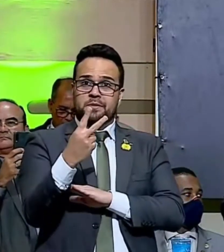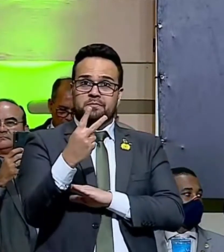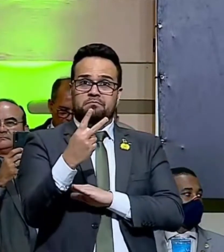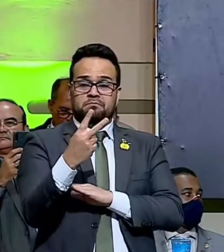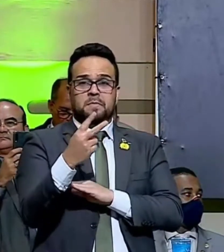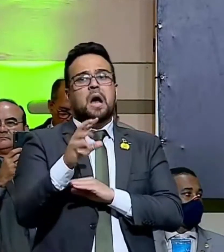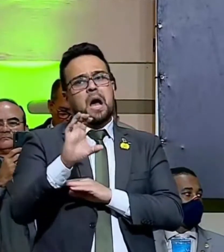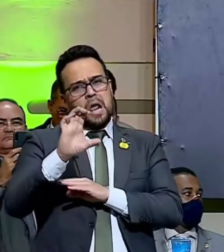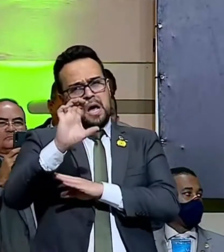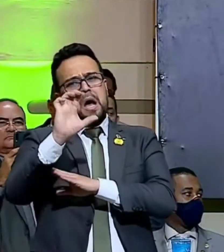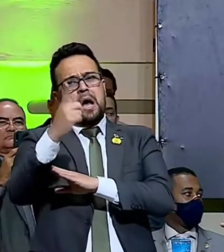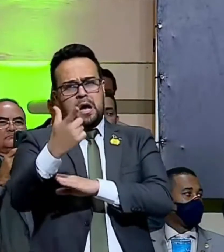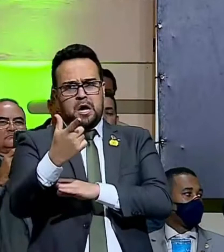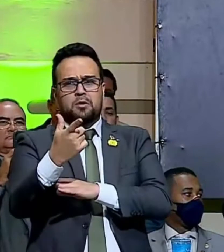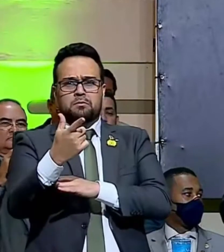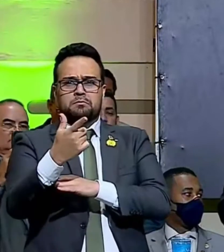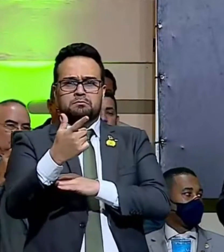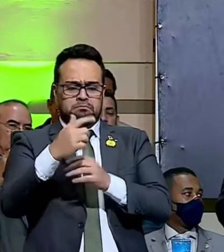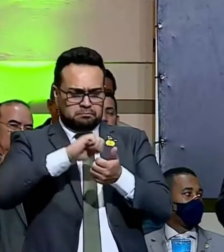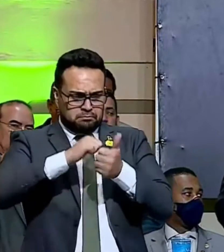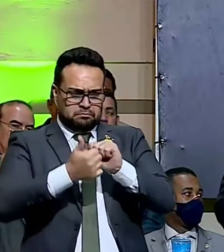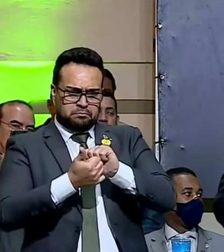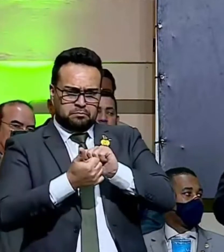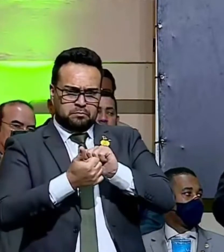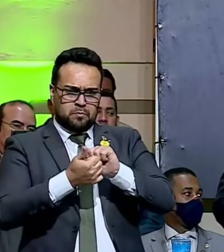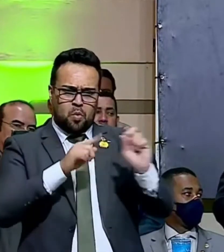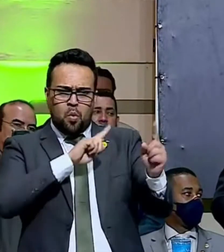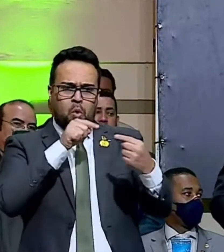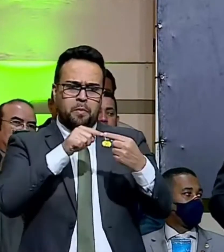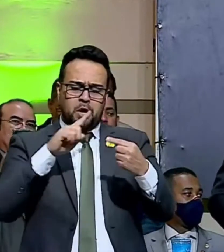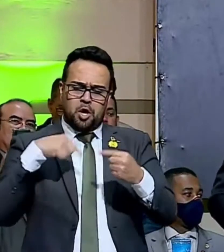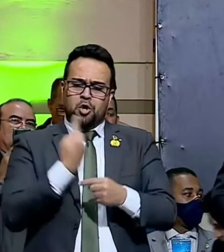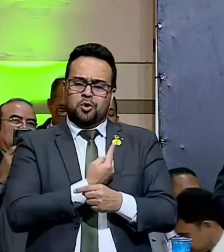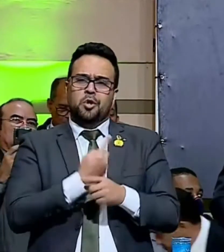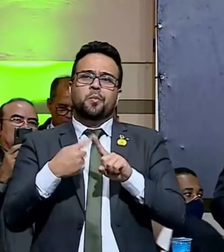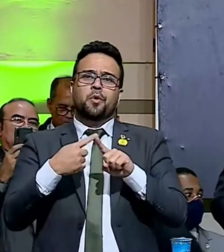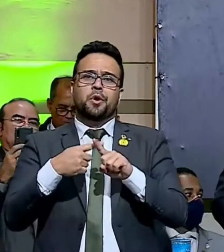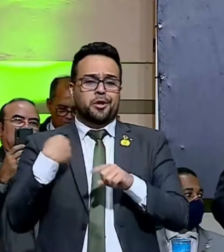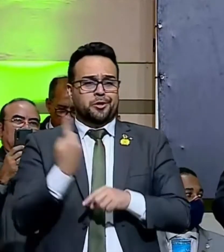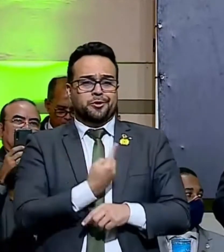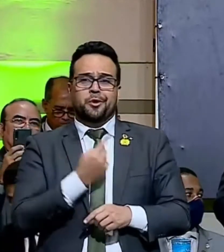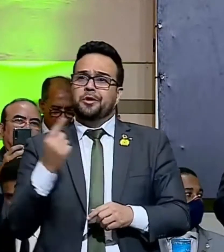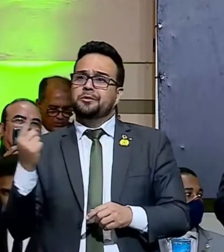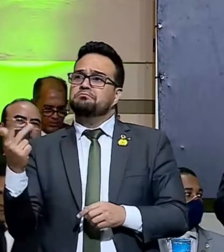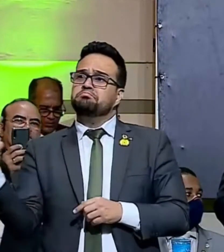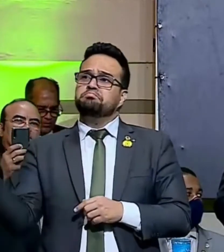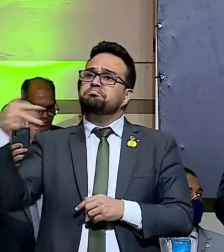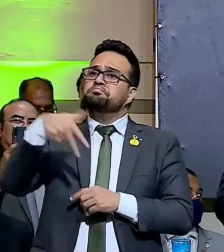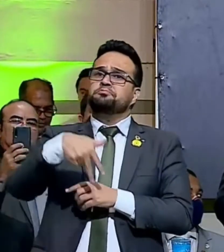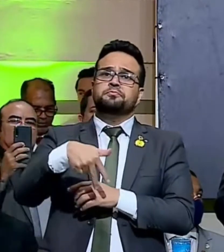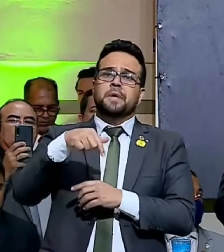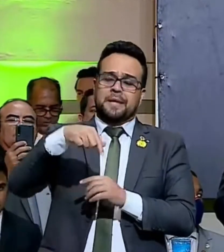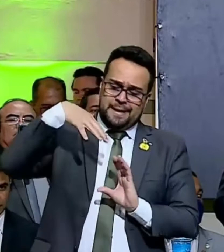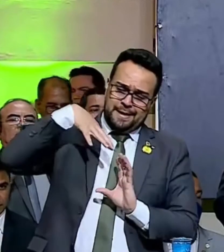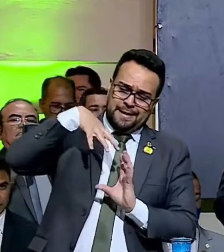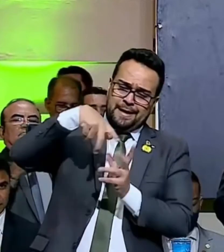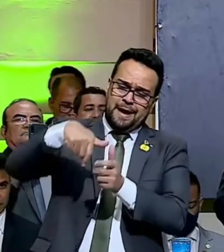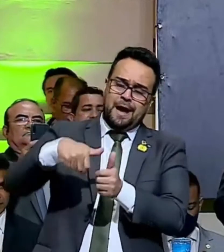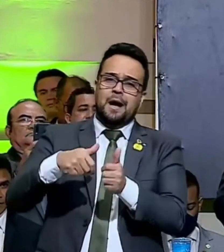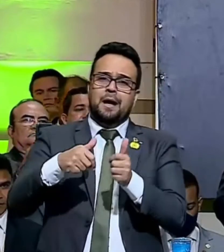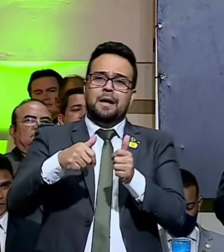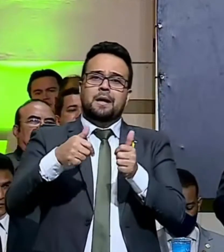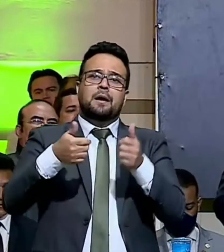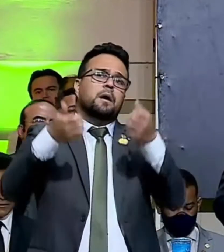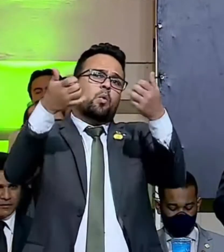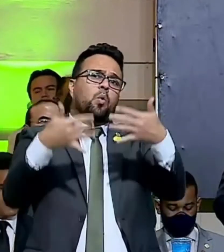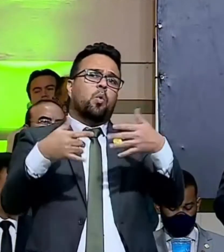Aperfeiçoamos, obviamente, para nós, passageiros aqui na terra. E